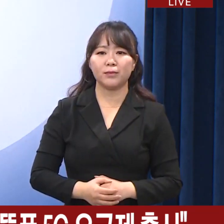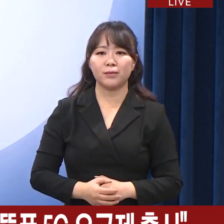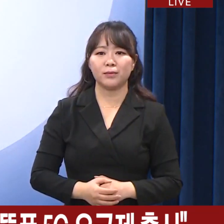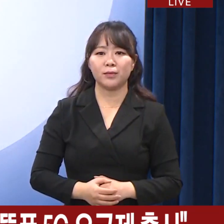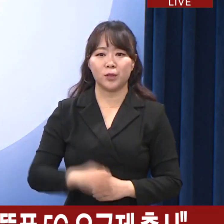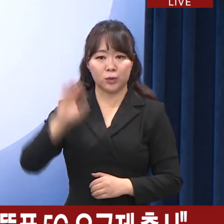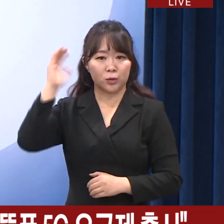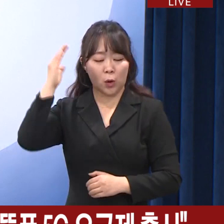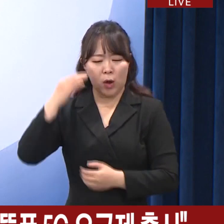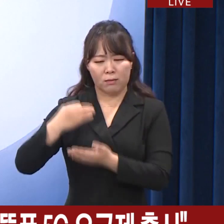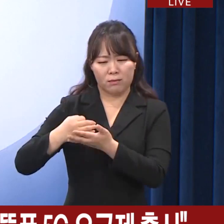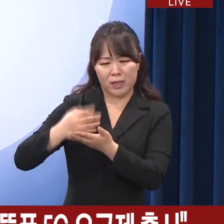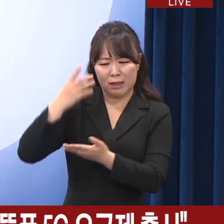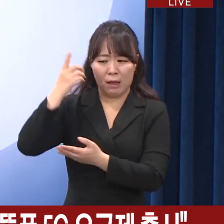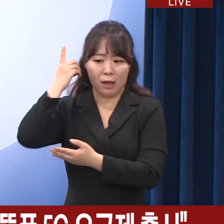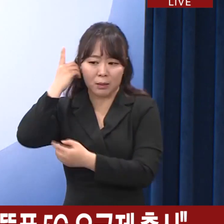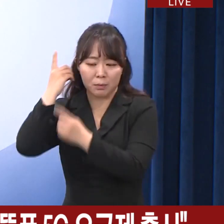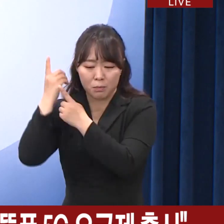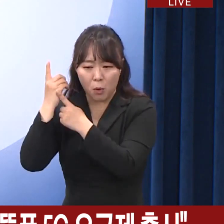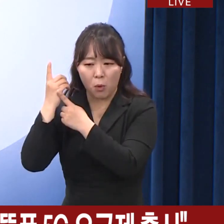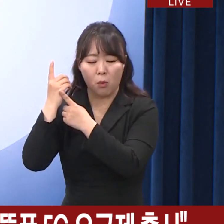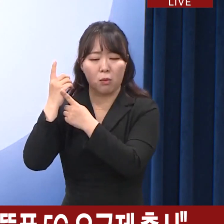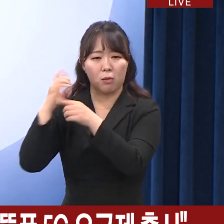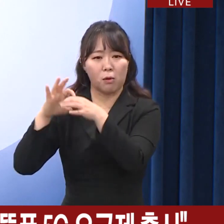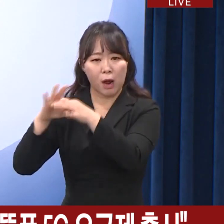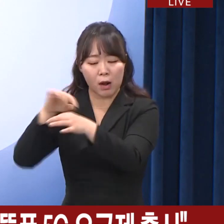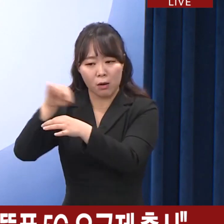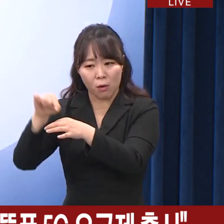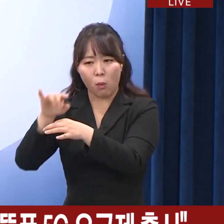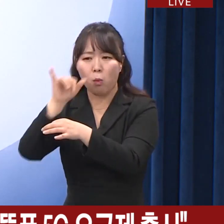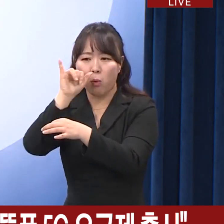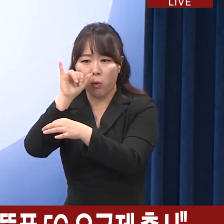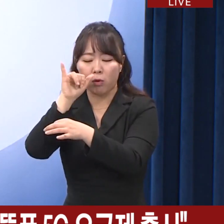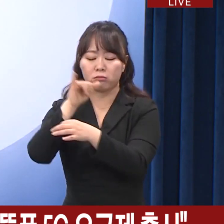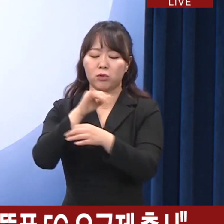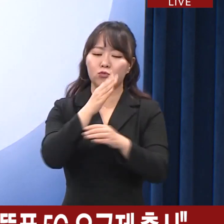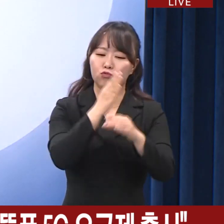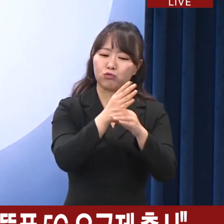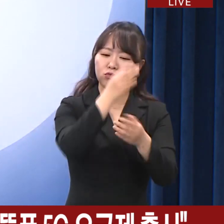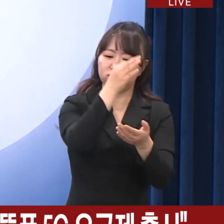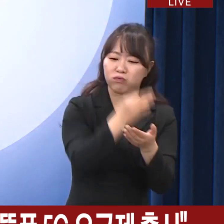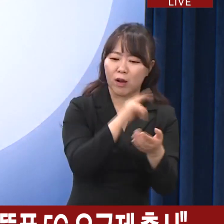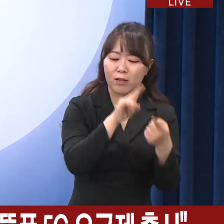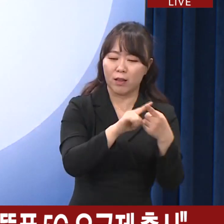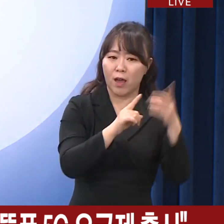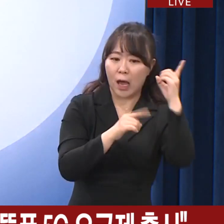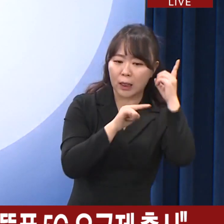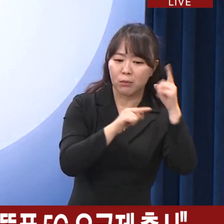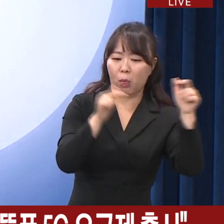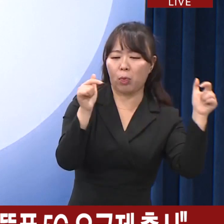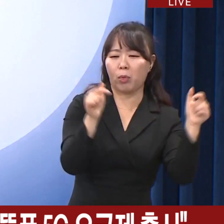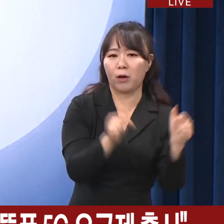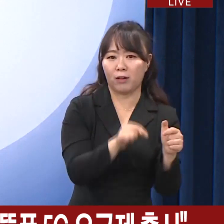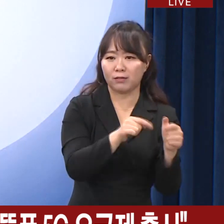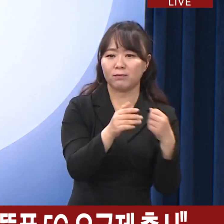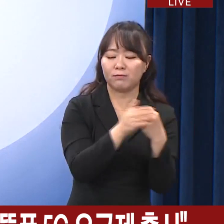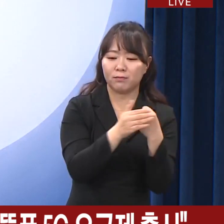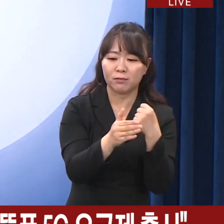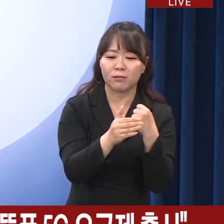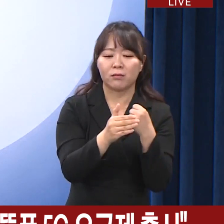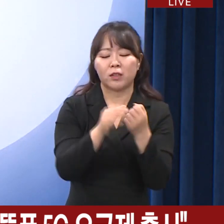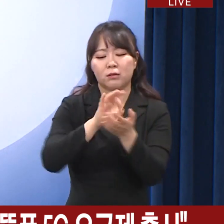최근 고가 단말 중심으로 출시되는 반면 중저가 단말 종류는 감소 추세에 있어